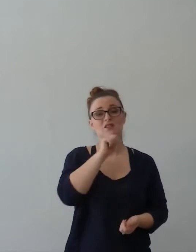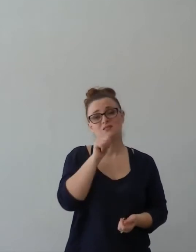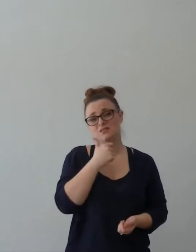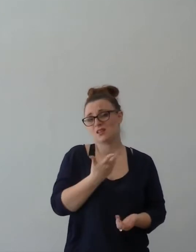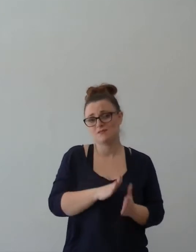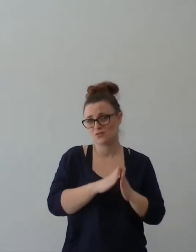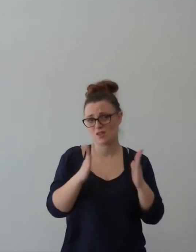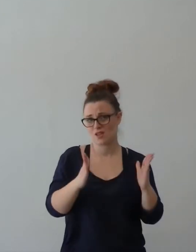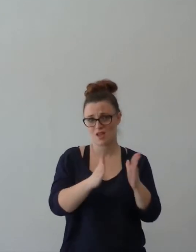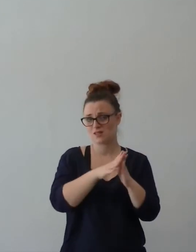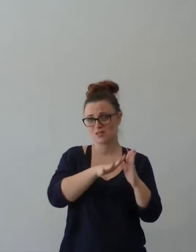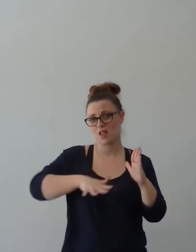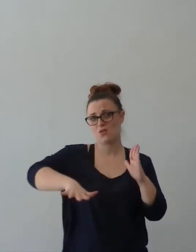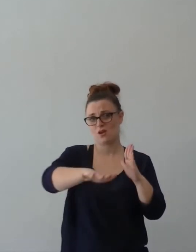preghiere.